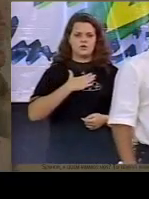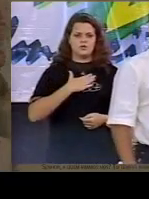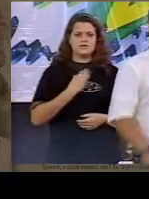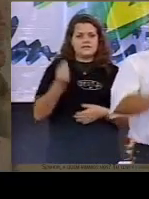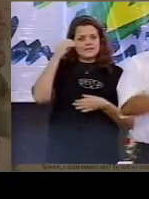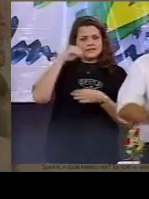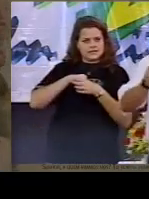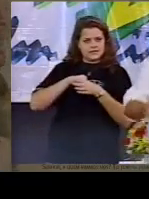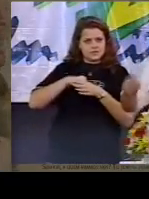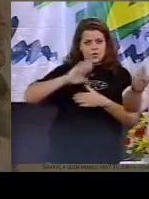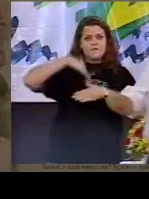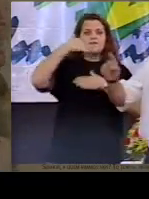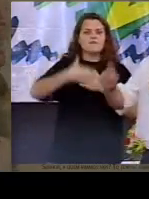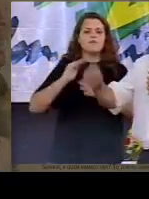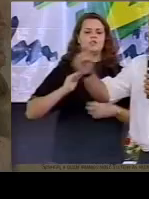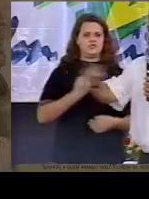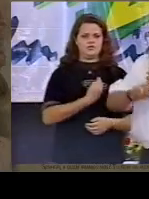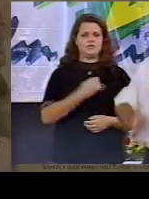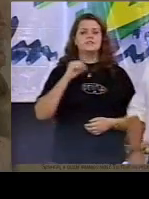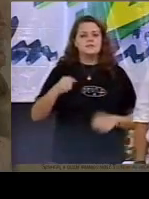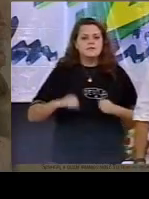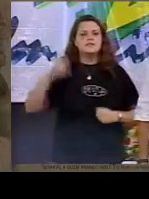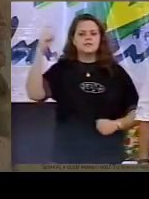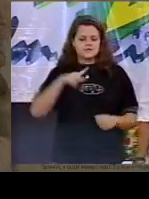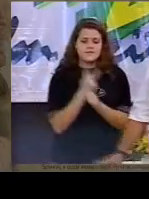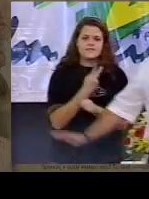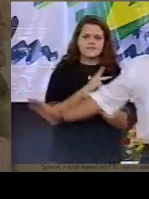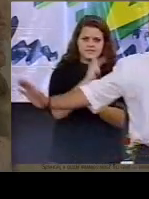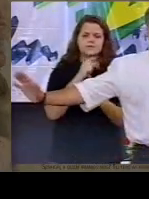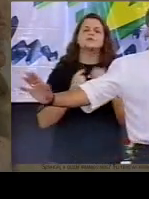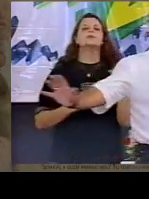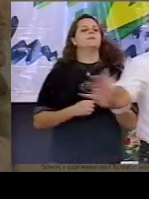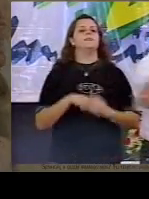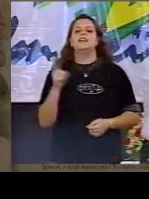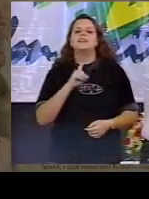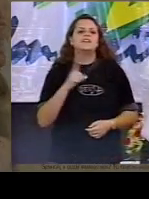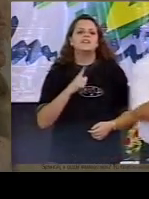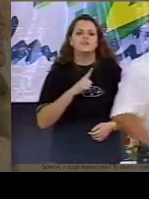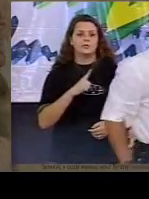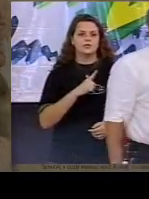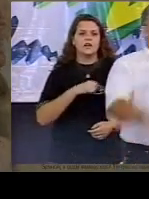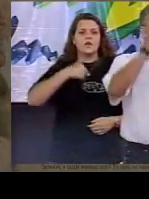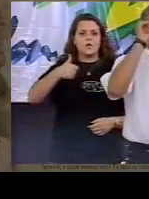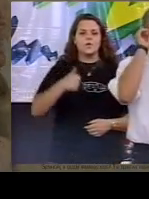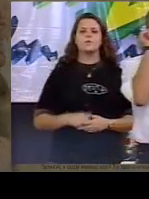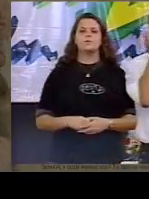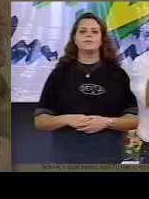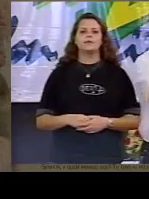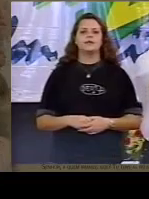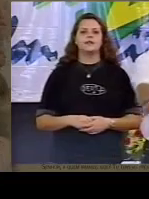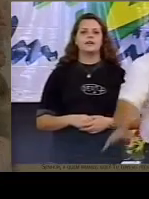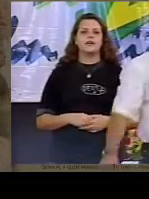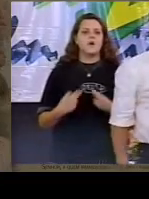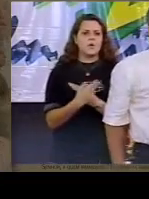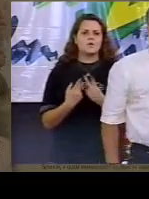e que precisam ser vencidos, e que não existe uma fórmula pronta, e que não existe uma